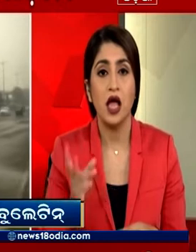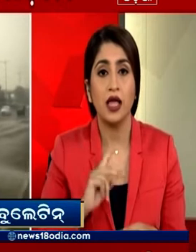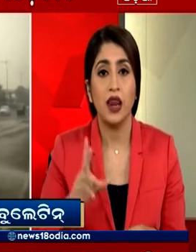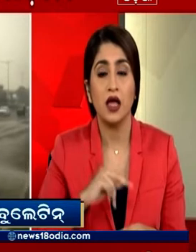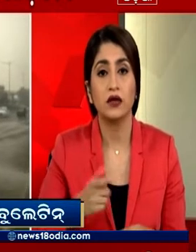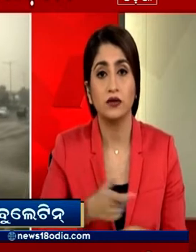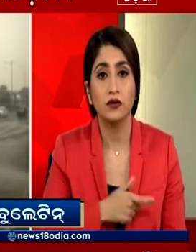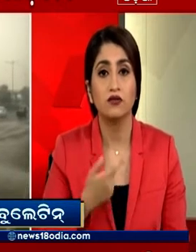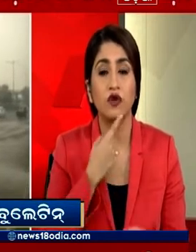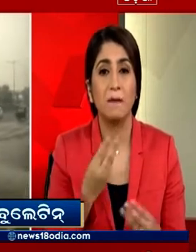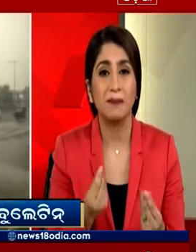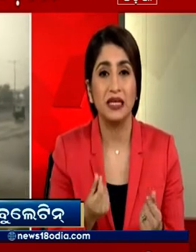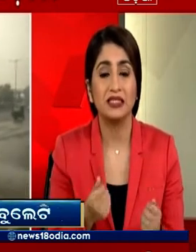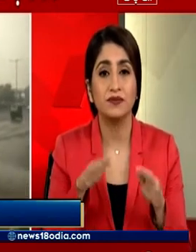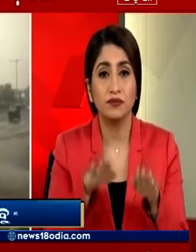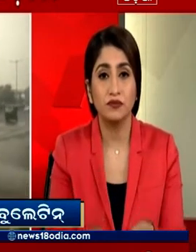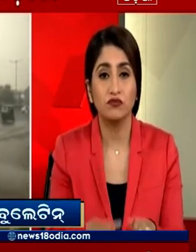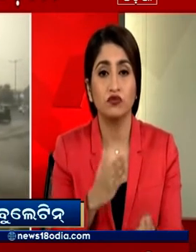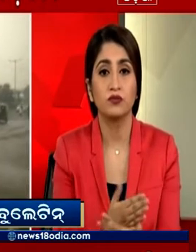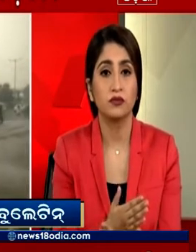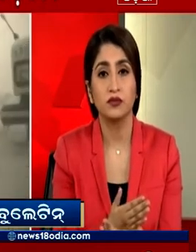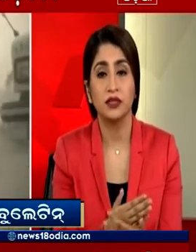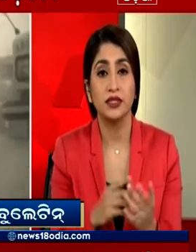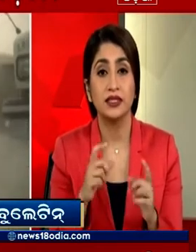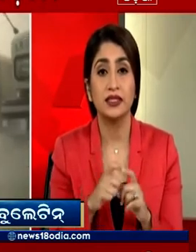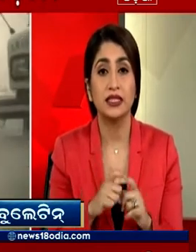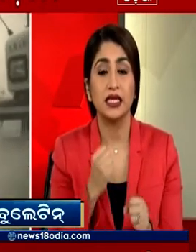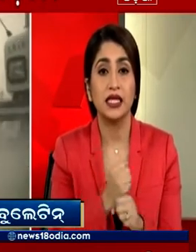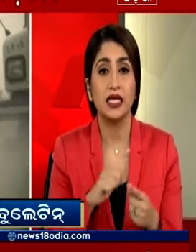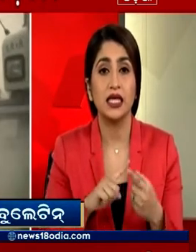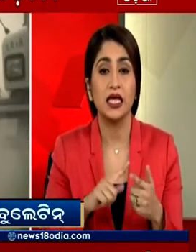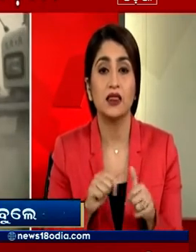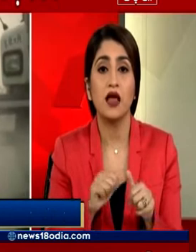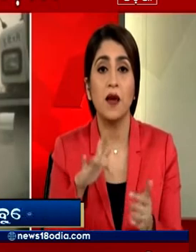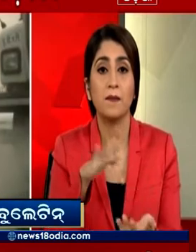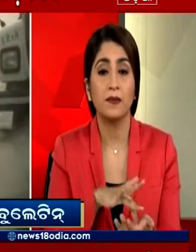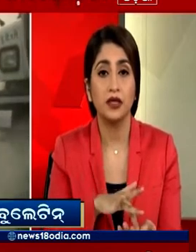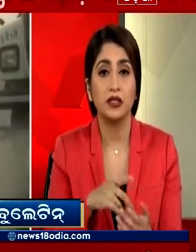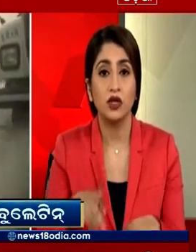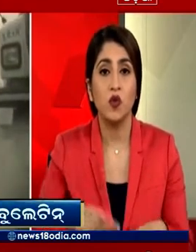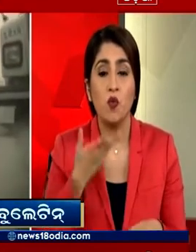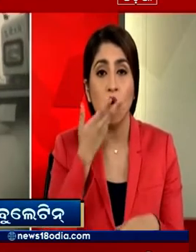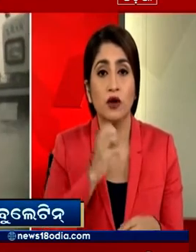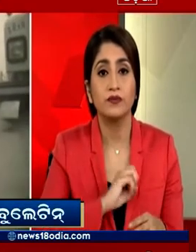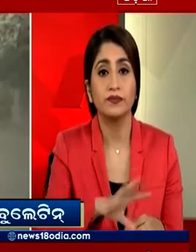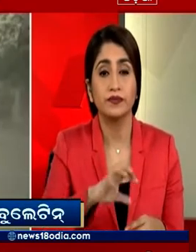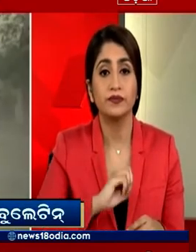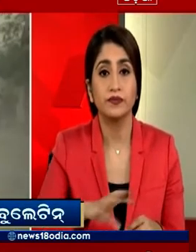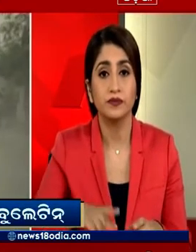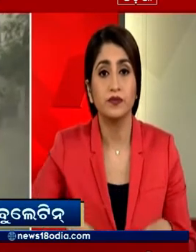ताकि धूल को ओडने से रोका जा सके दिली के गीता कॉलोनी में सडक पर टैंकर से पानी का छड़काप किया उधर दिल्ली